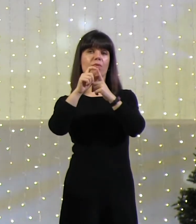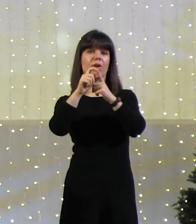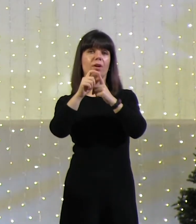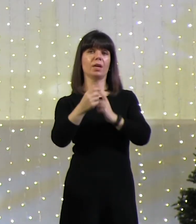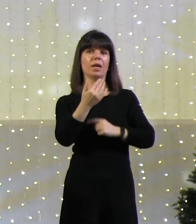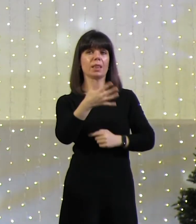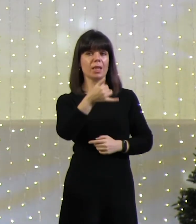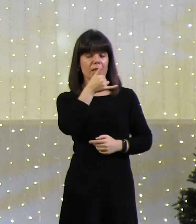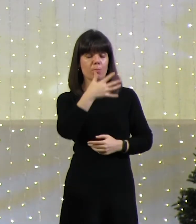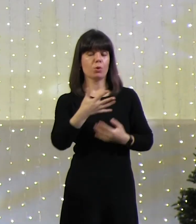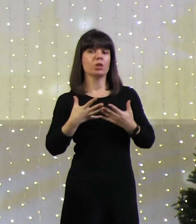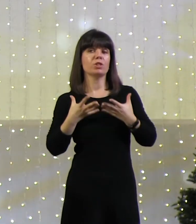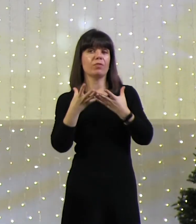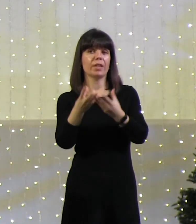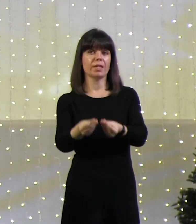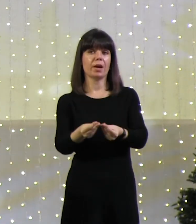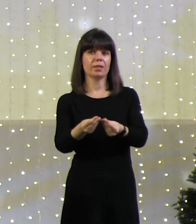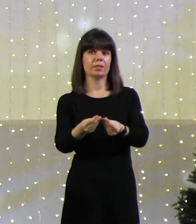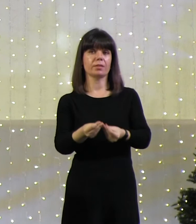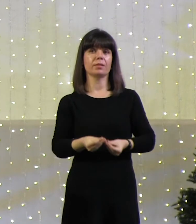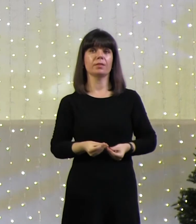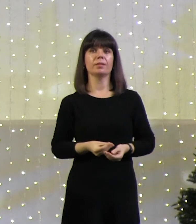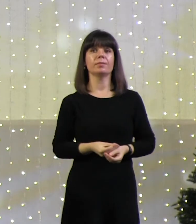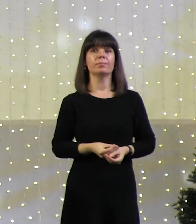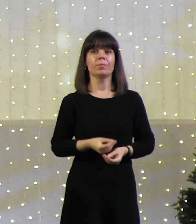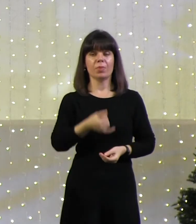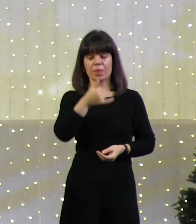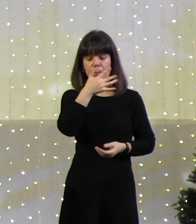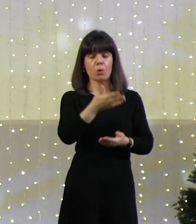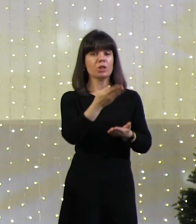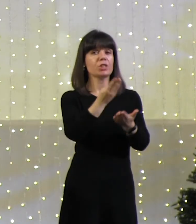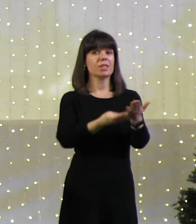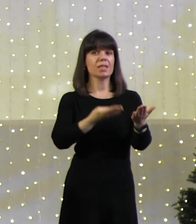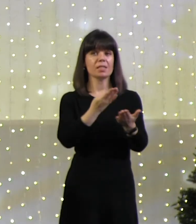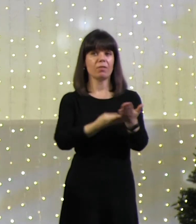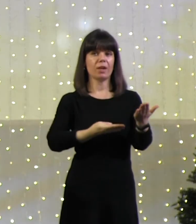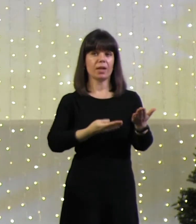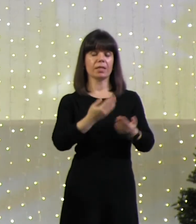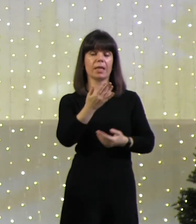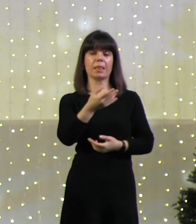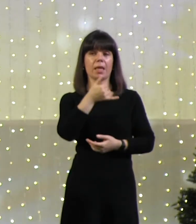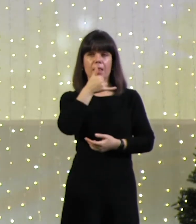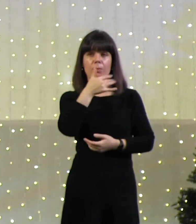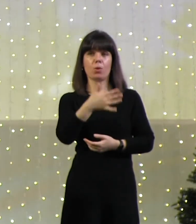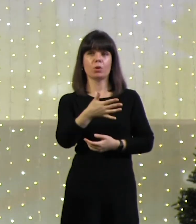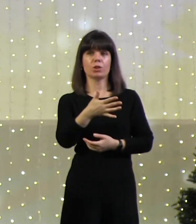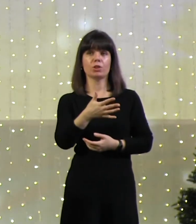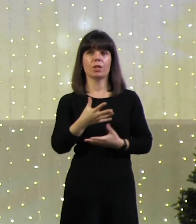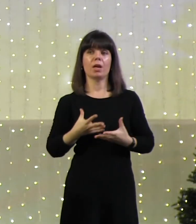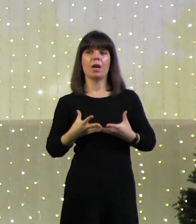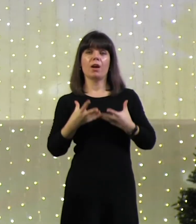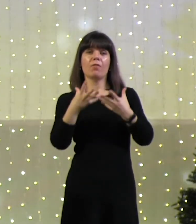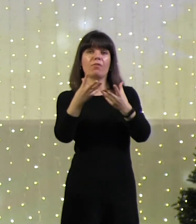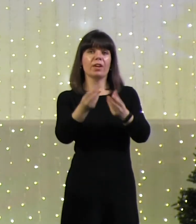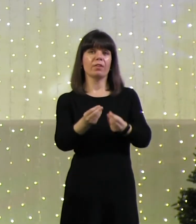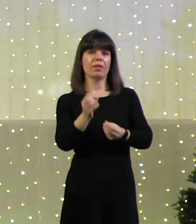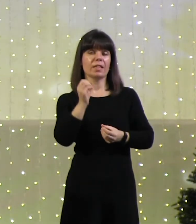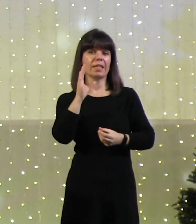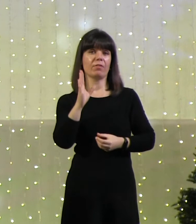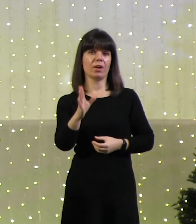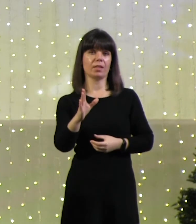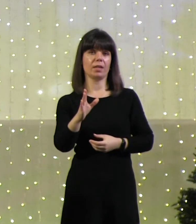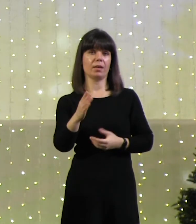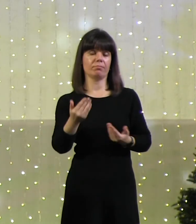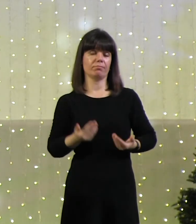Ты не можешь влиять ни наставлением, и самое ужасное, ты не можешь влиять Евангелием,